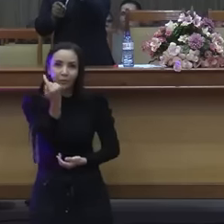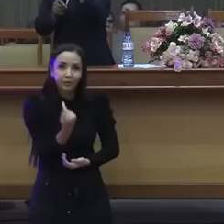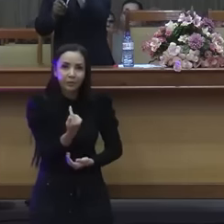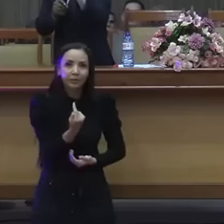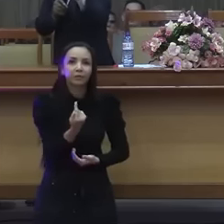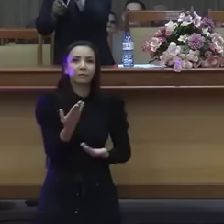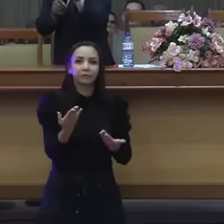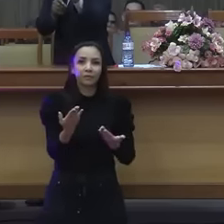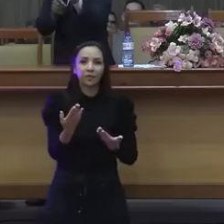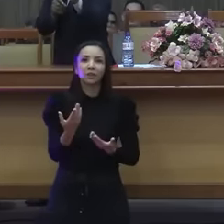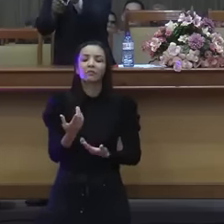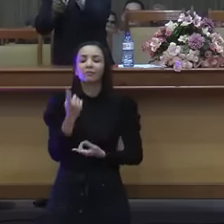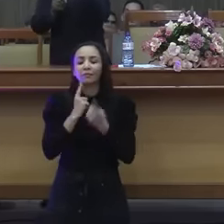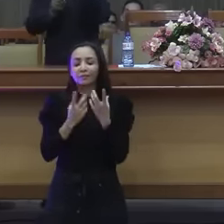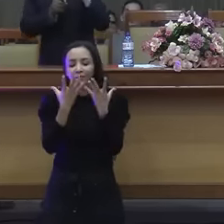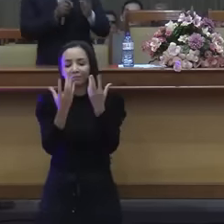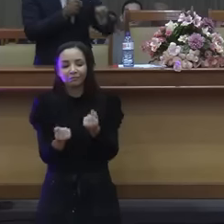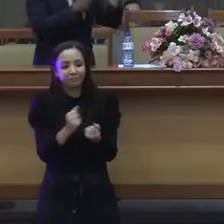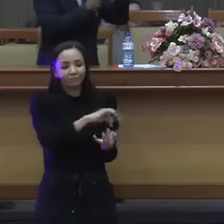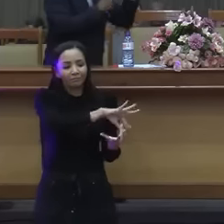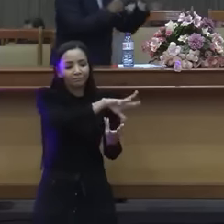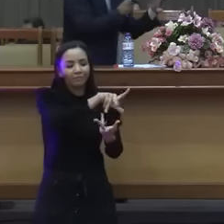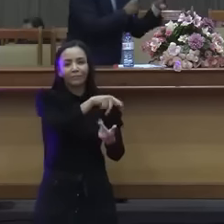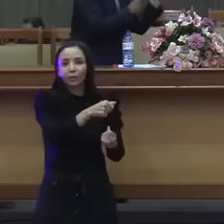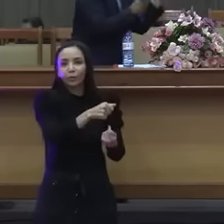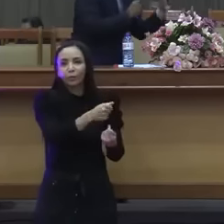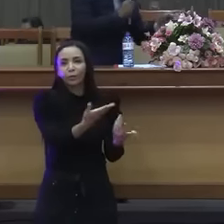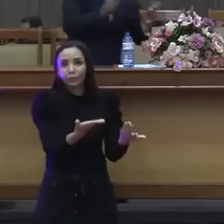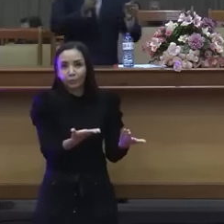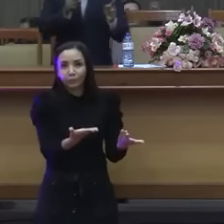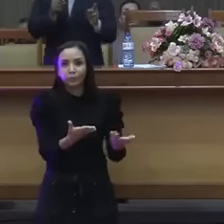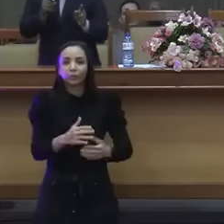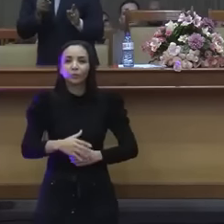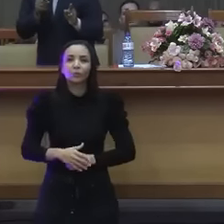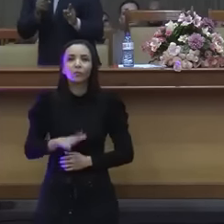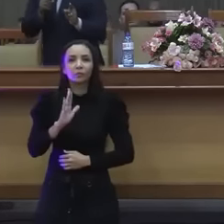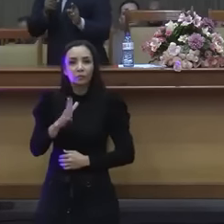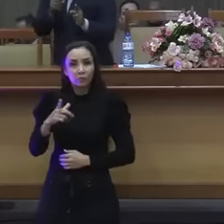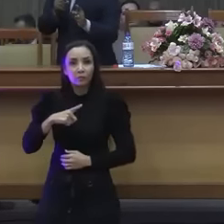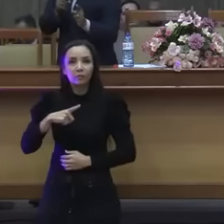Olhe para mim aqui, já temos locais aonde?